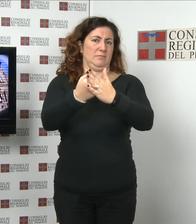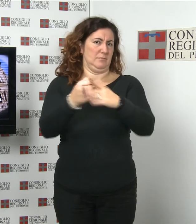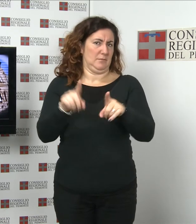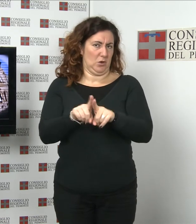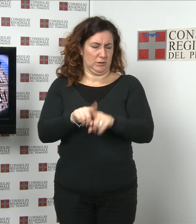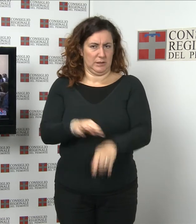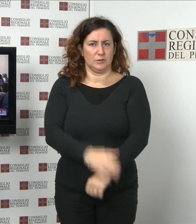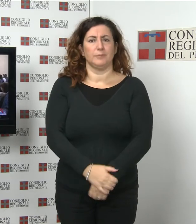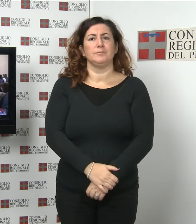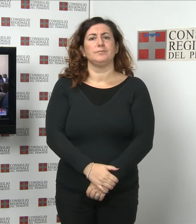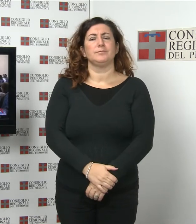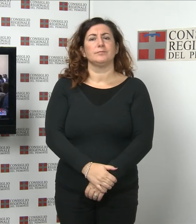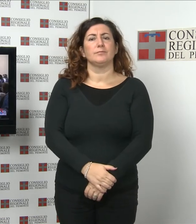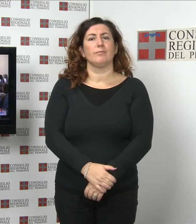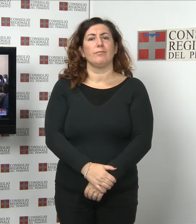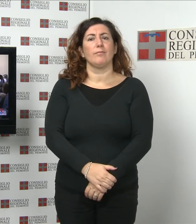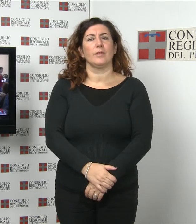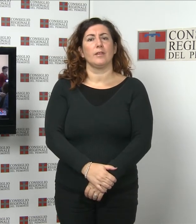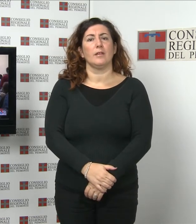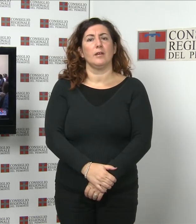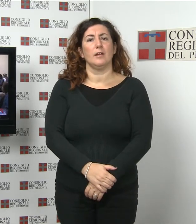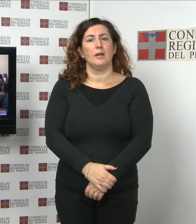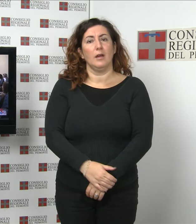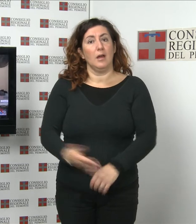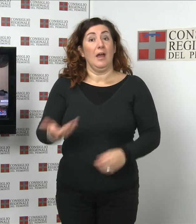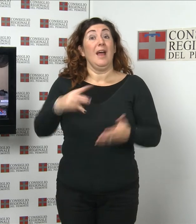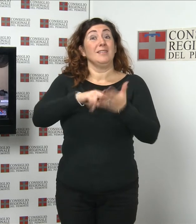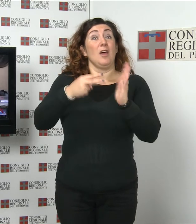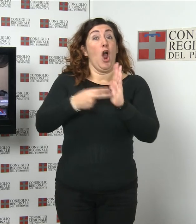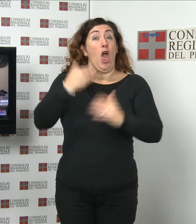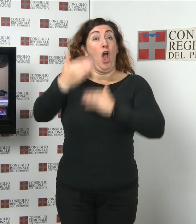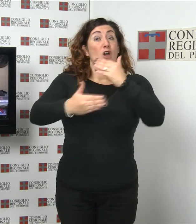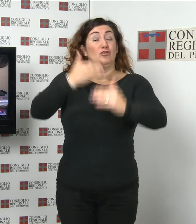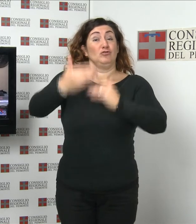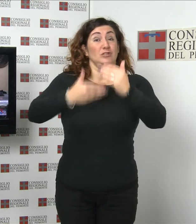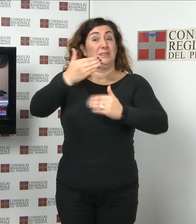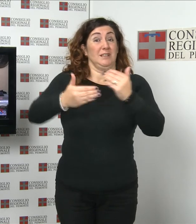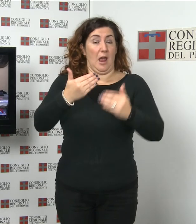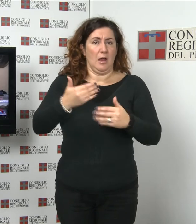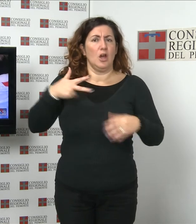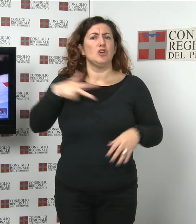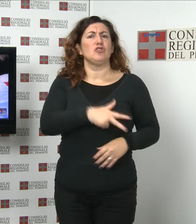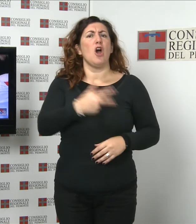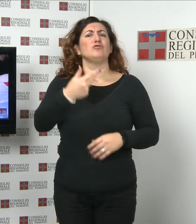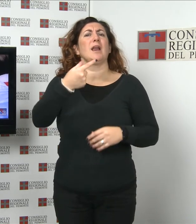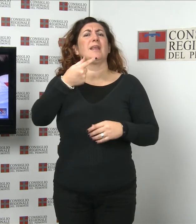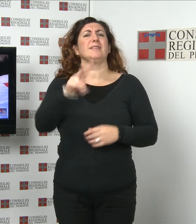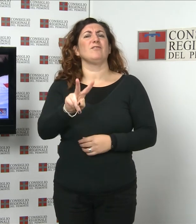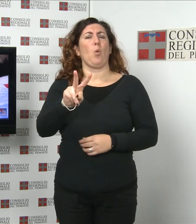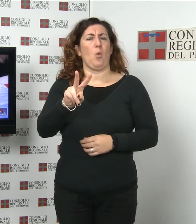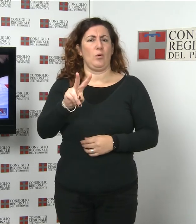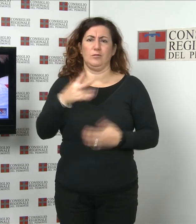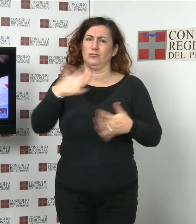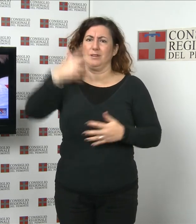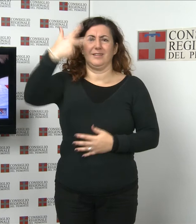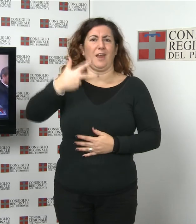amministrazione Al terzo posto, nella classifica dei trend tecnologici, le social tv sono una realtà. Possono essere una nuova sfida